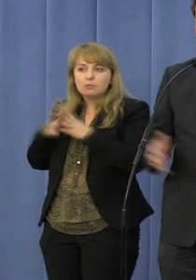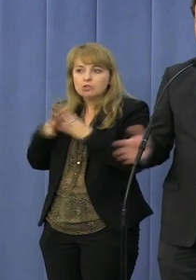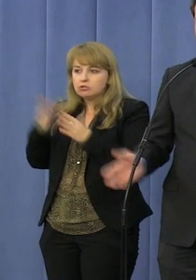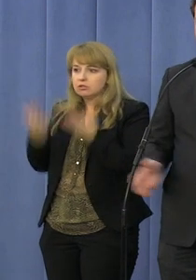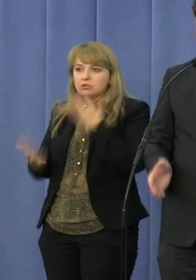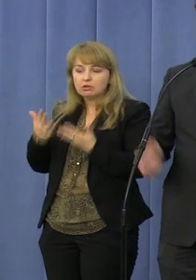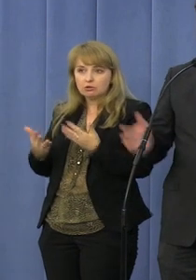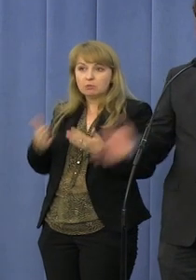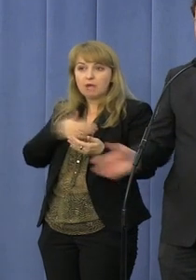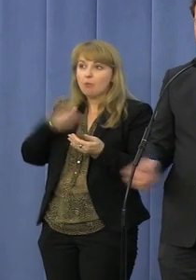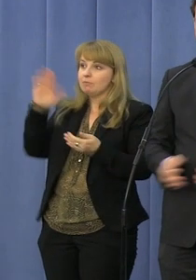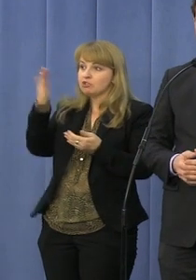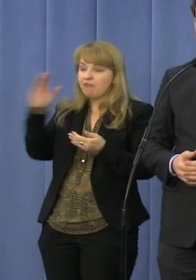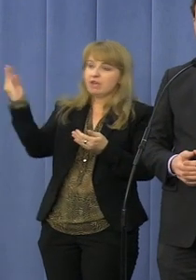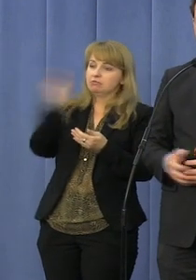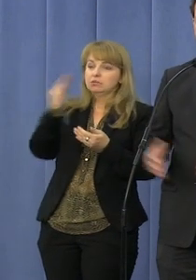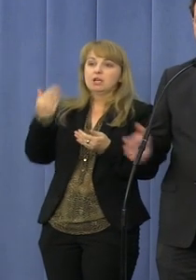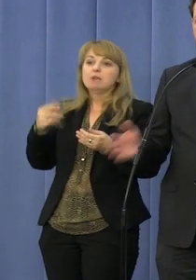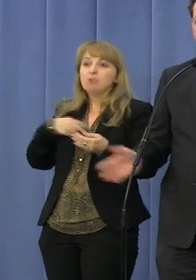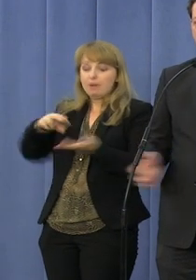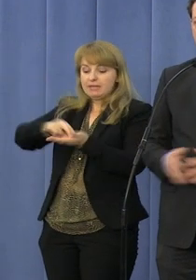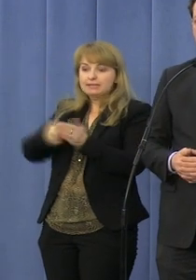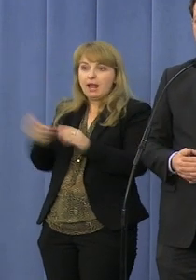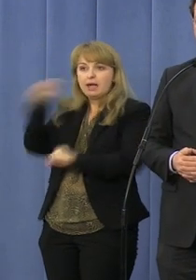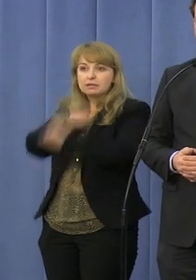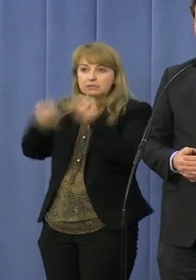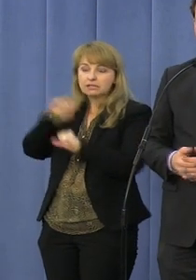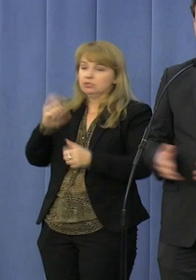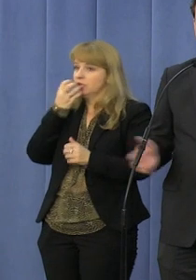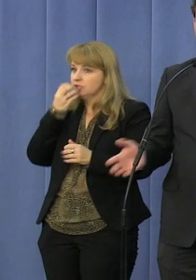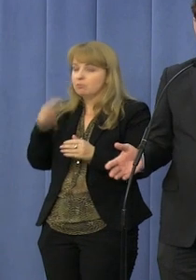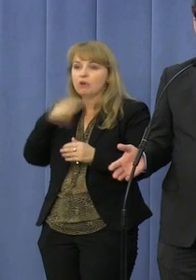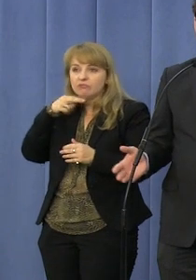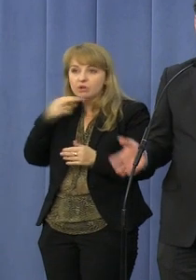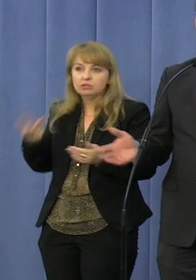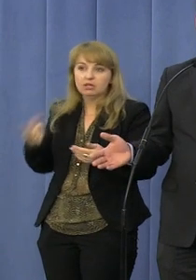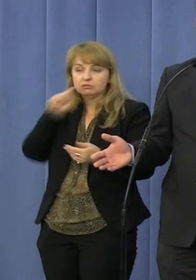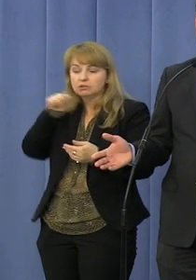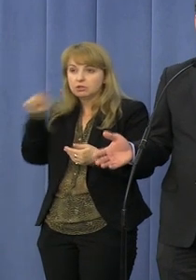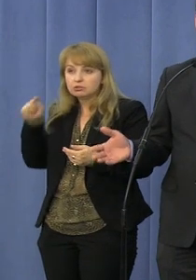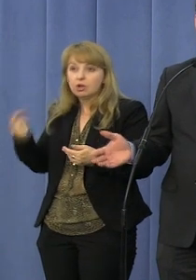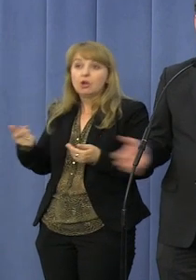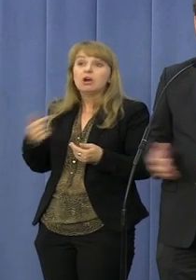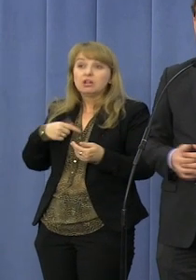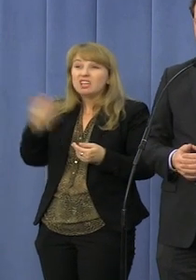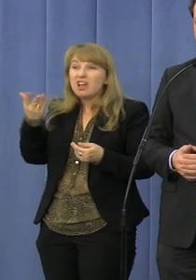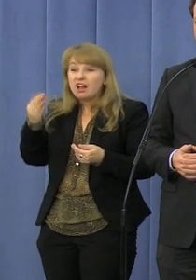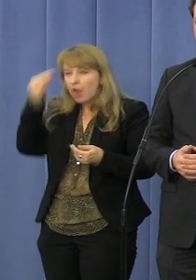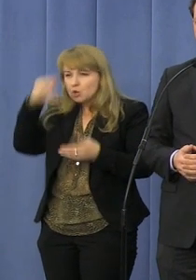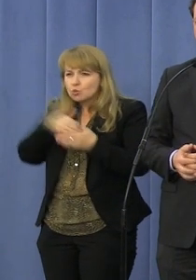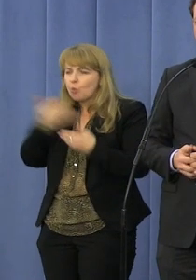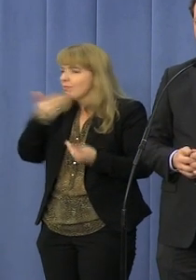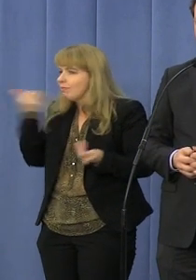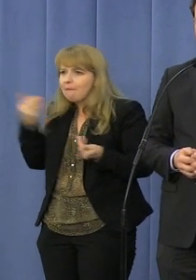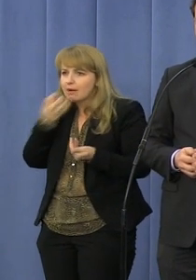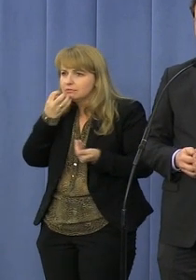Miałyby szafki, miałyby sale gimnastyczne, w szkołach by była ciepła woda, a nie tak jak jest dziś. W kilkuset, w prawie 800 szkołach